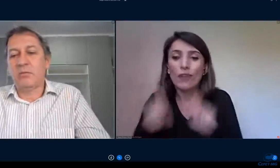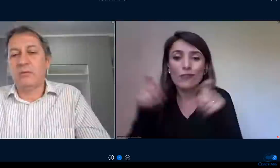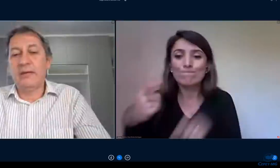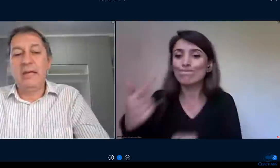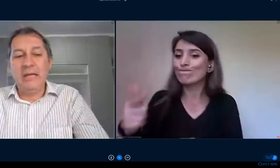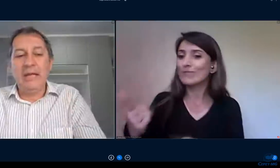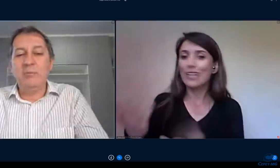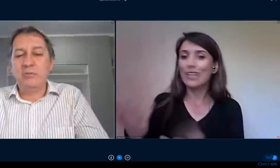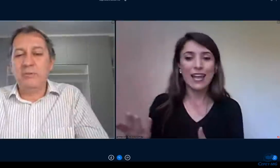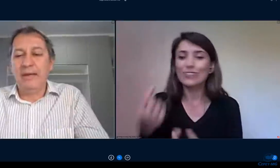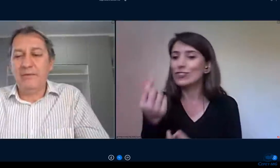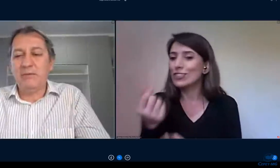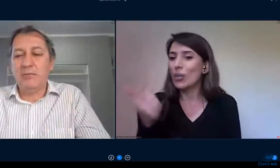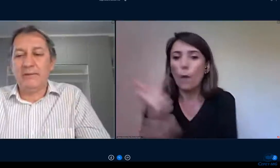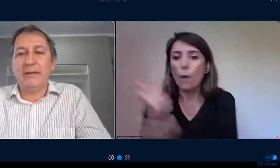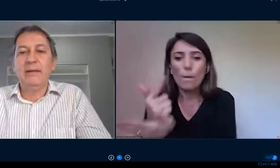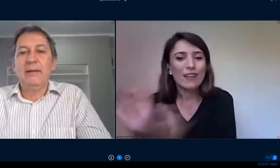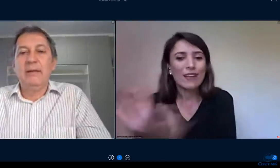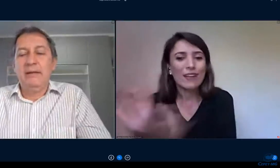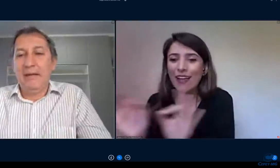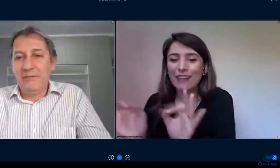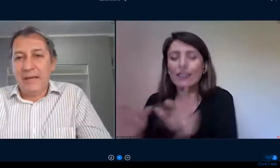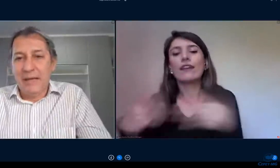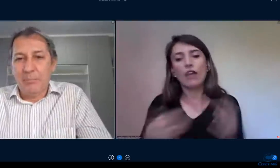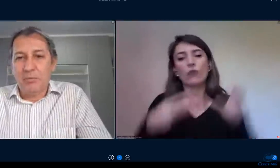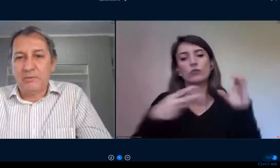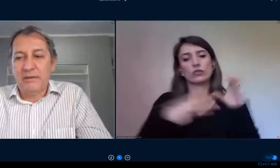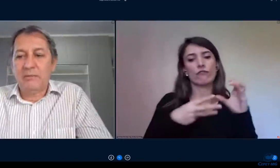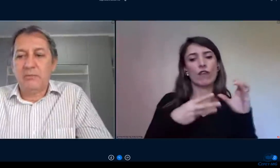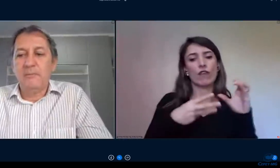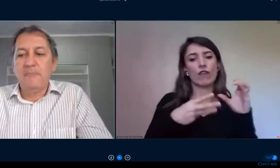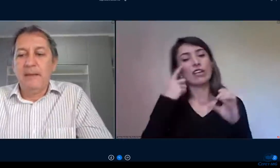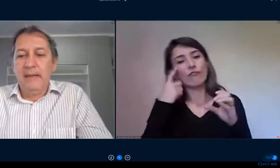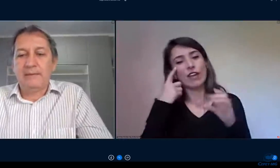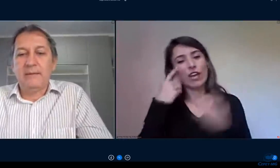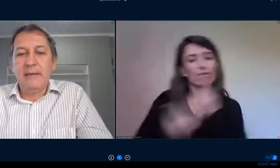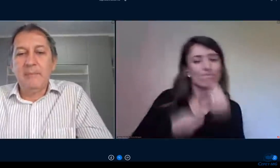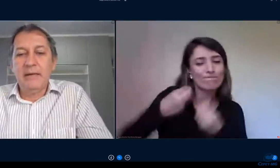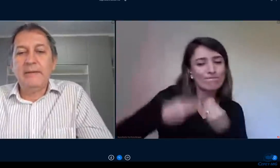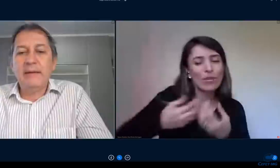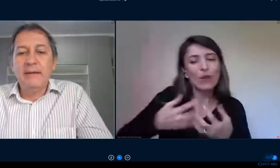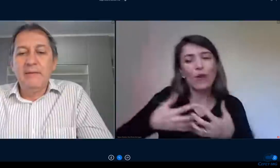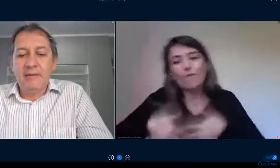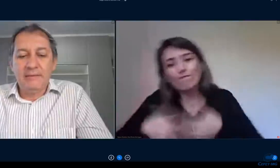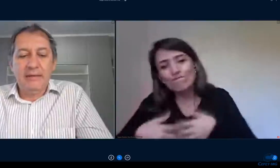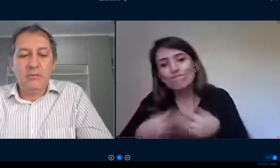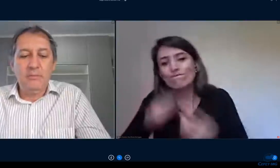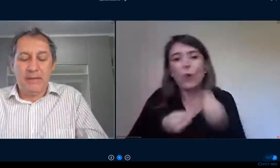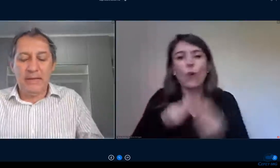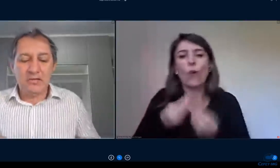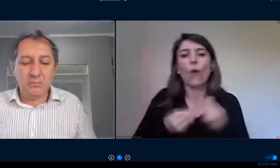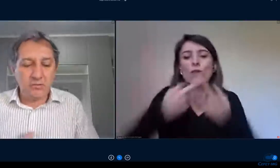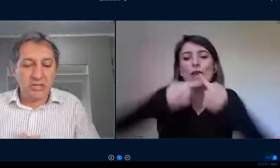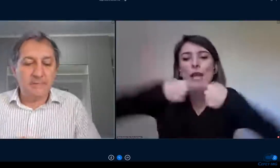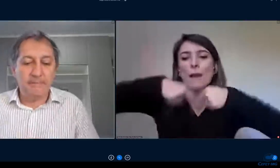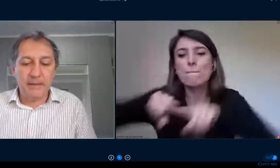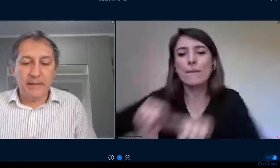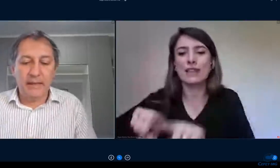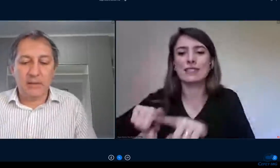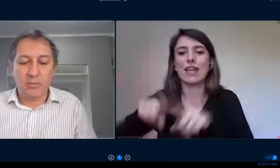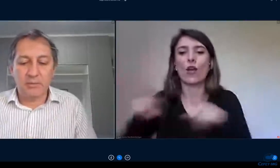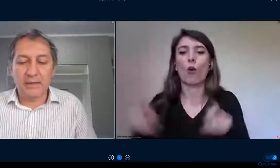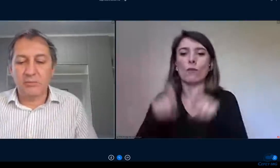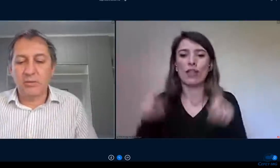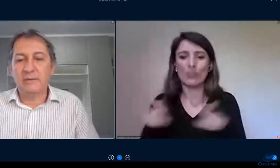nós conseguiremos havendo essa e haverá por certo essa demanda fazer o empréstimo de